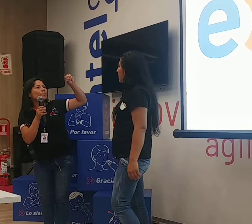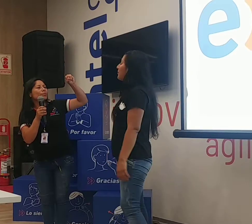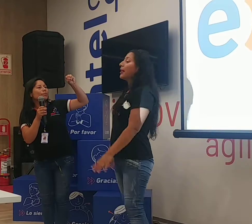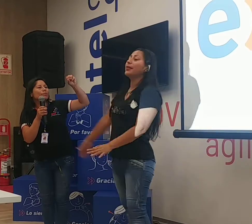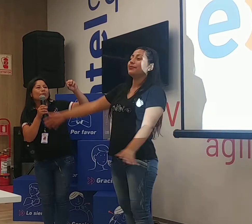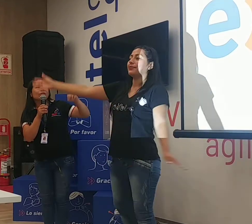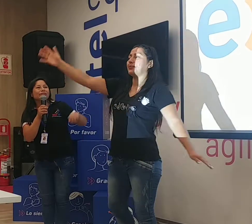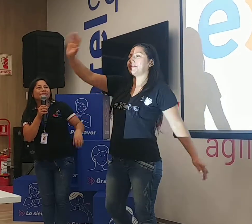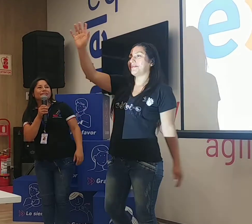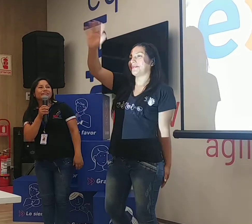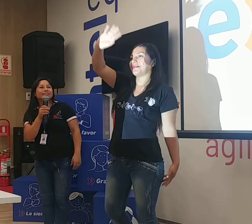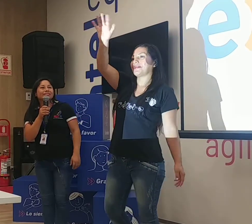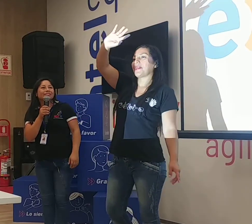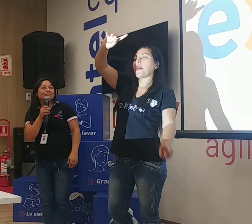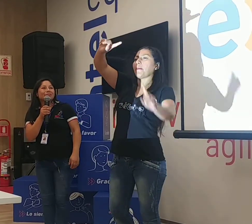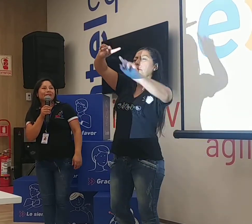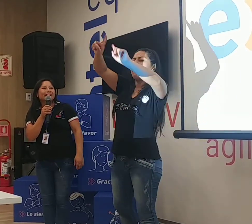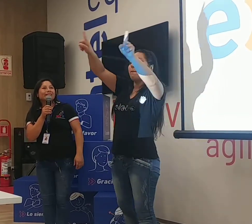¿Mono? ¿Mono? Miren